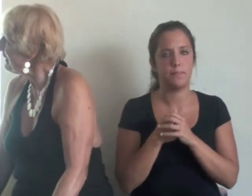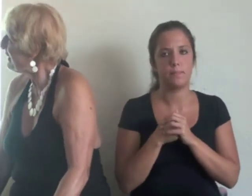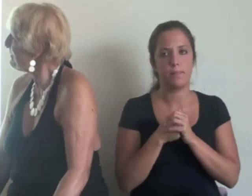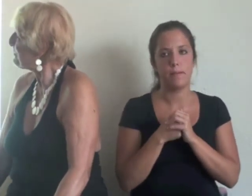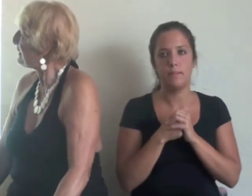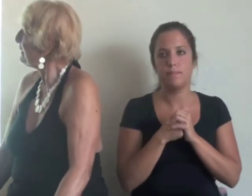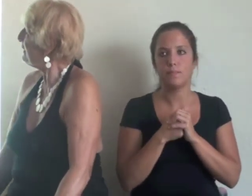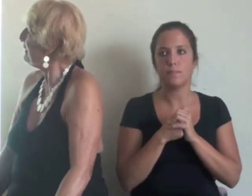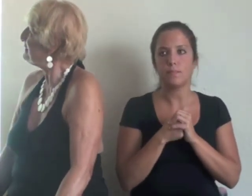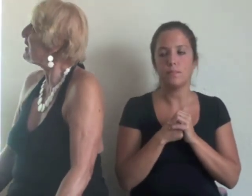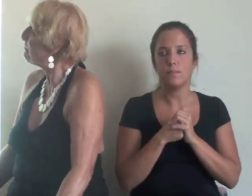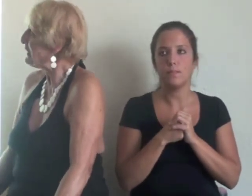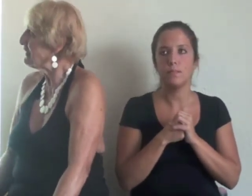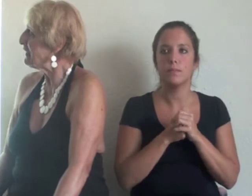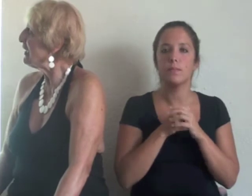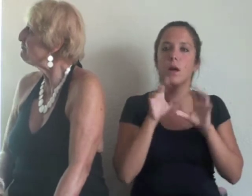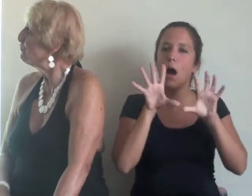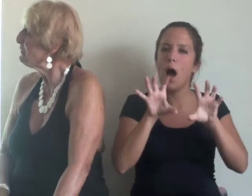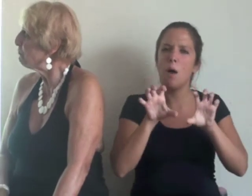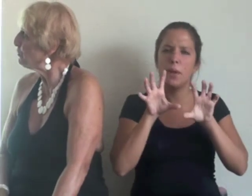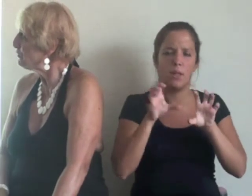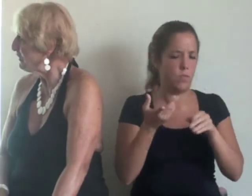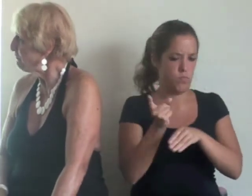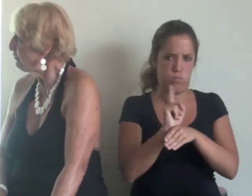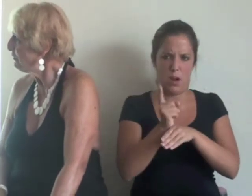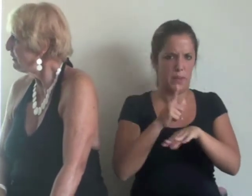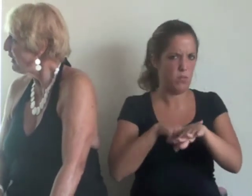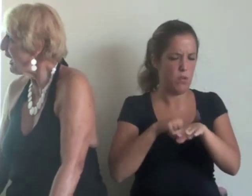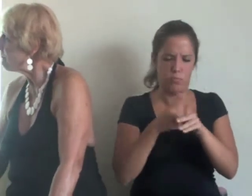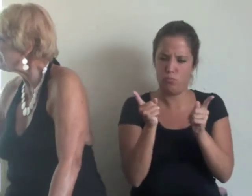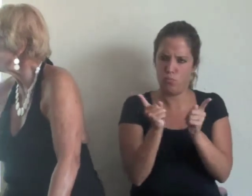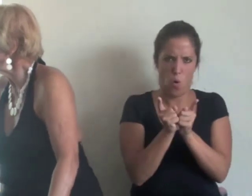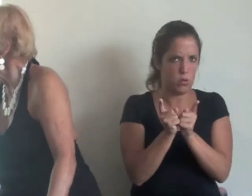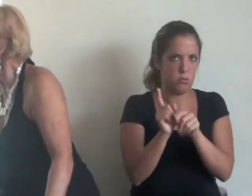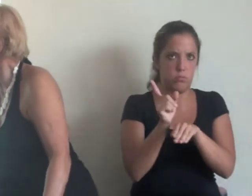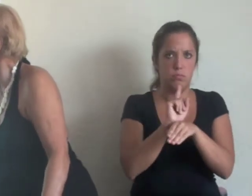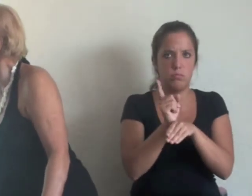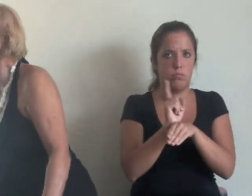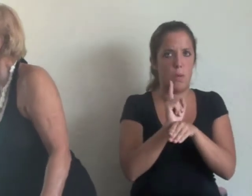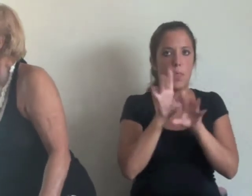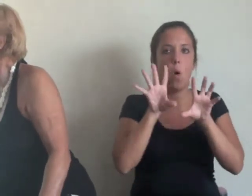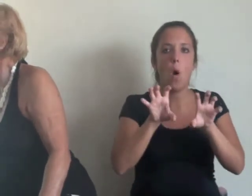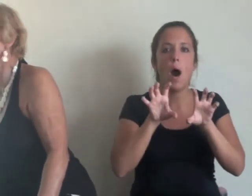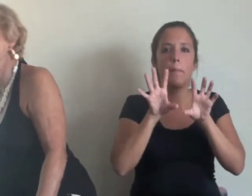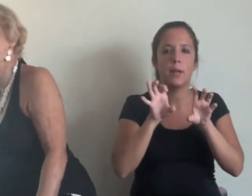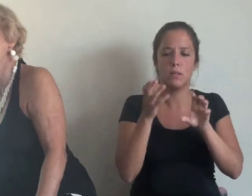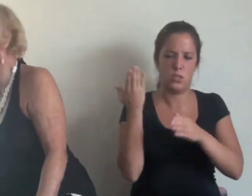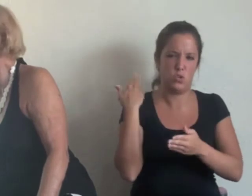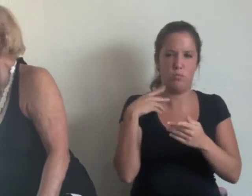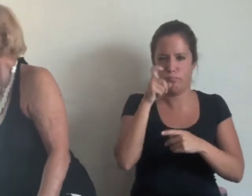que se aprende en muy poco tiempo. Aprendemos la vieja medicina china con